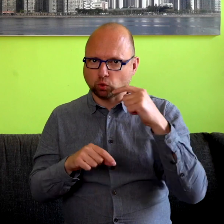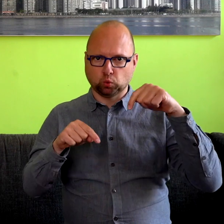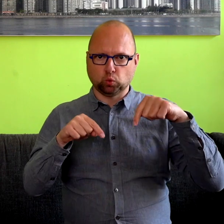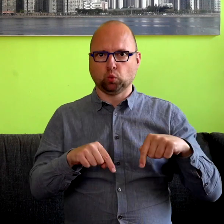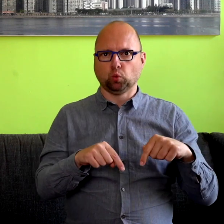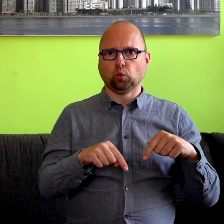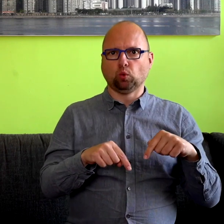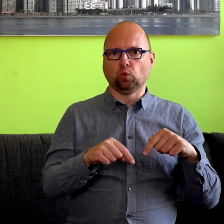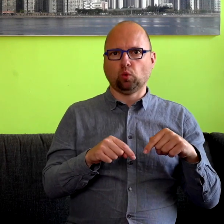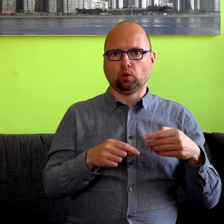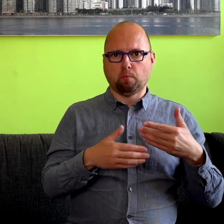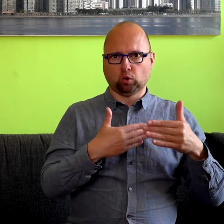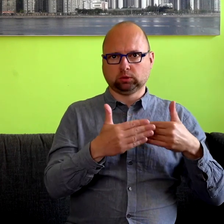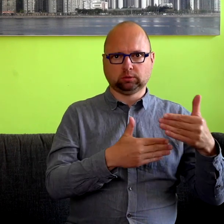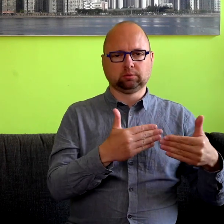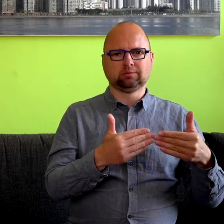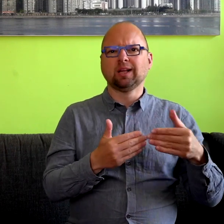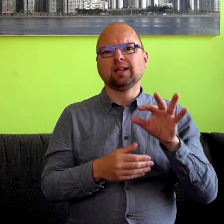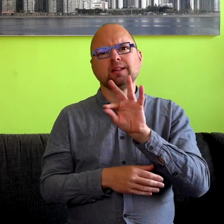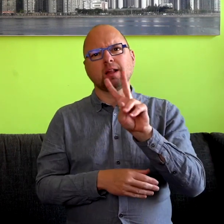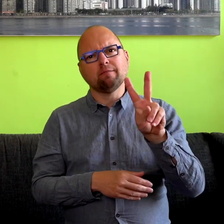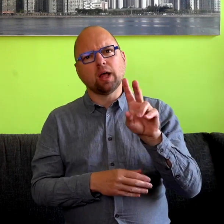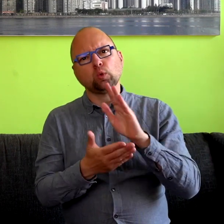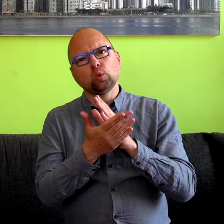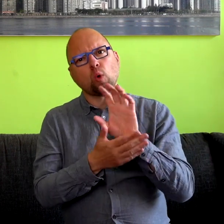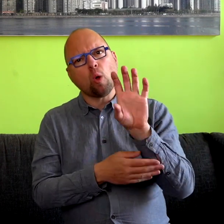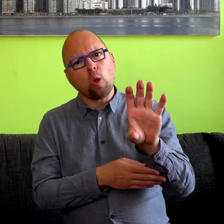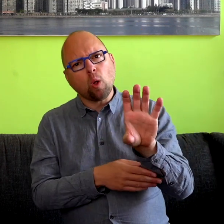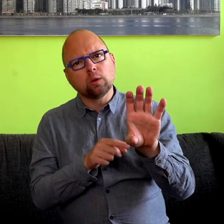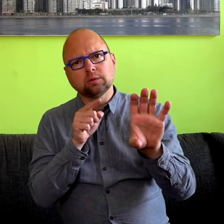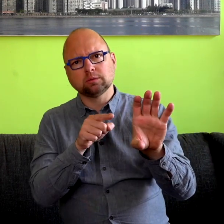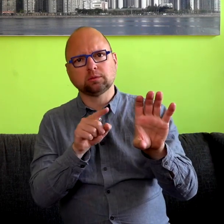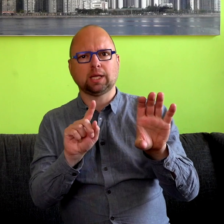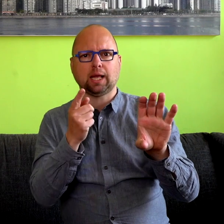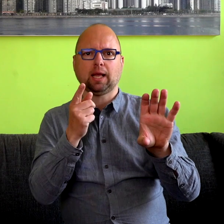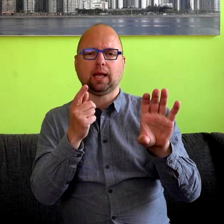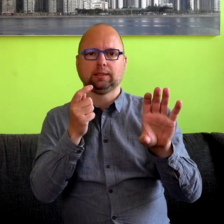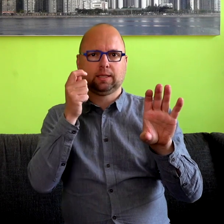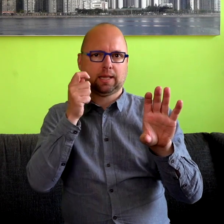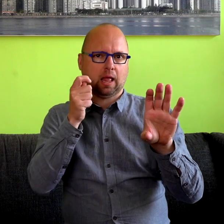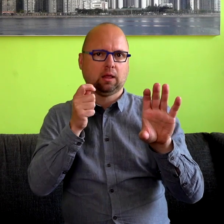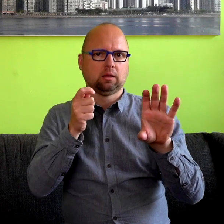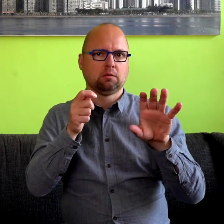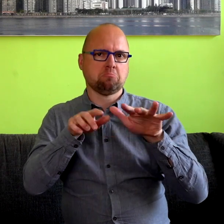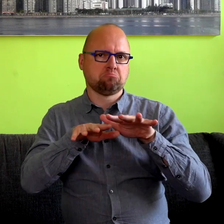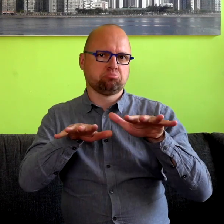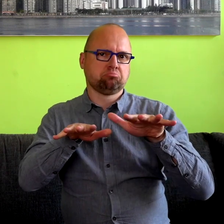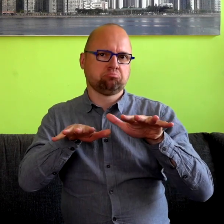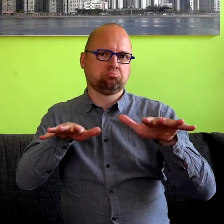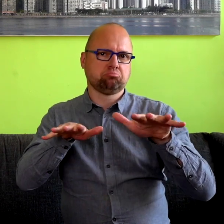ontwikkeling naar een samenleving waarin we tweetalig worden in zowel gesproken Nederlands als Nederlandse gebarentaal.